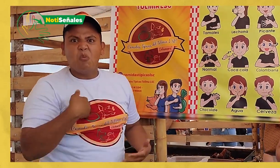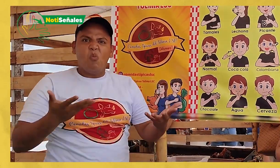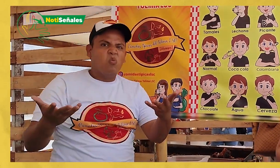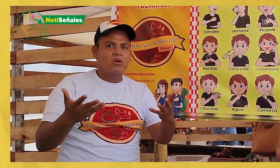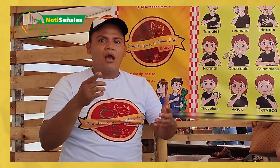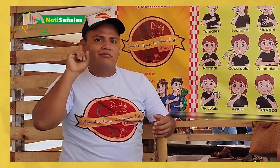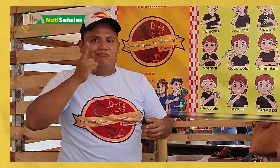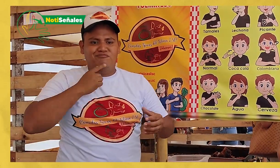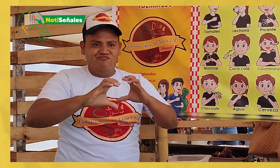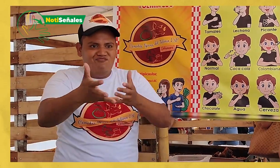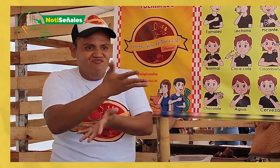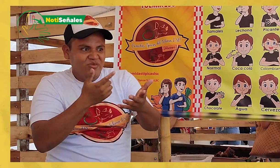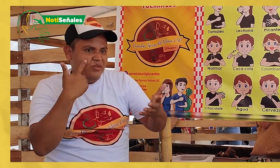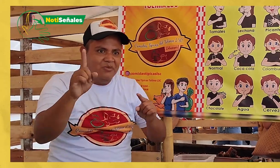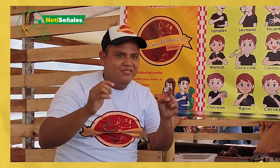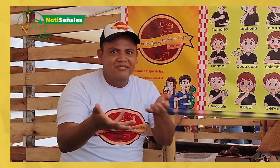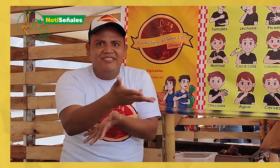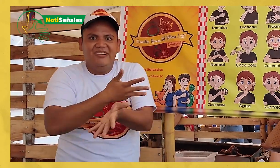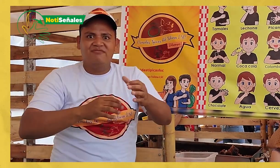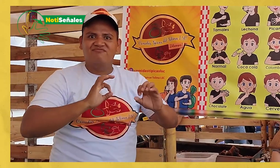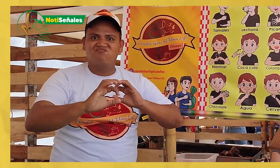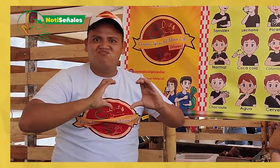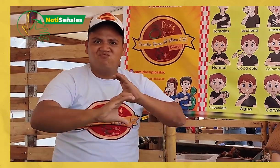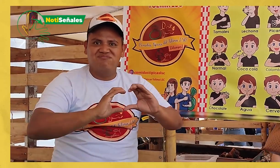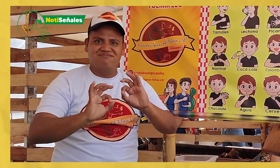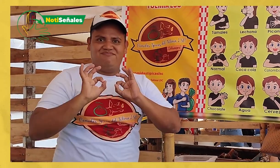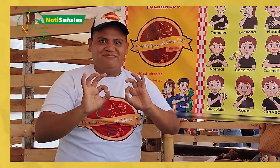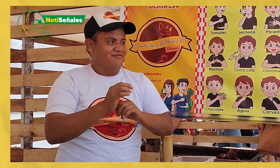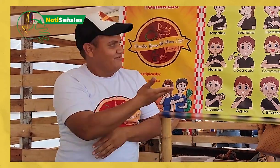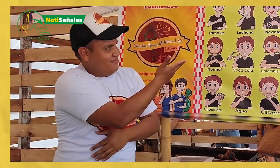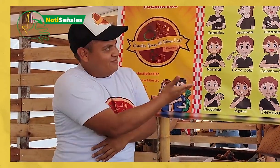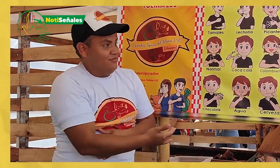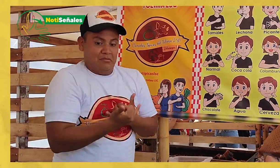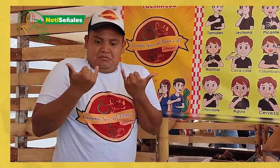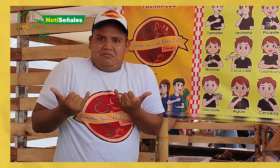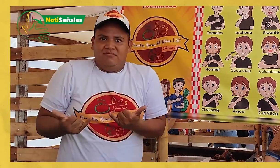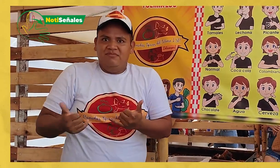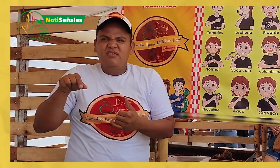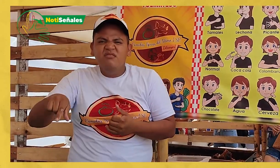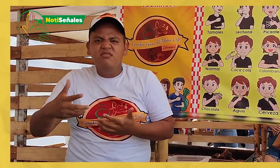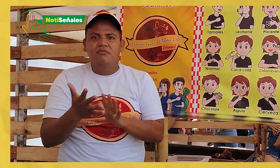Tenemos estas señas para podernos comunicar con los demás y que vean cómo se comunican las personas sordas.